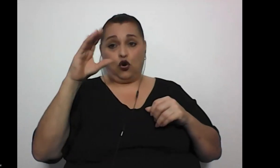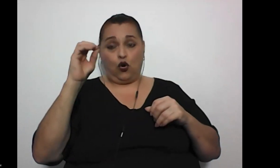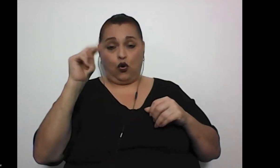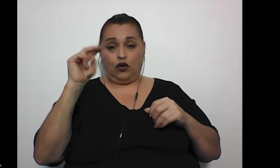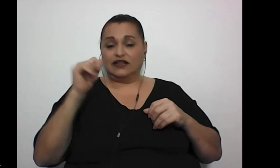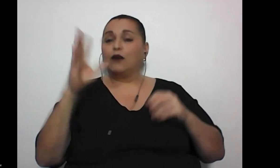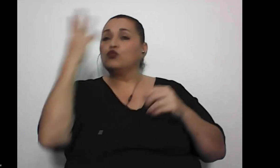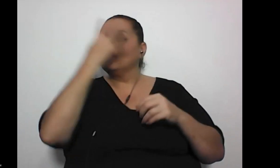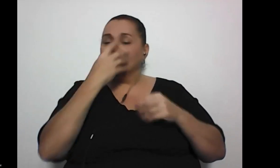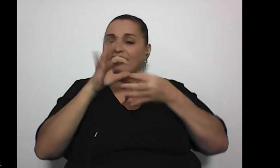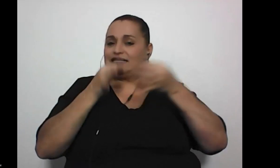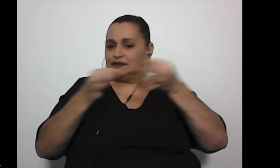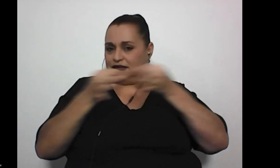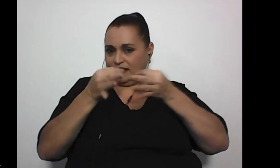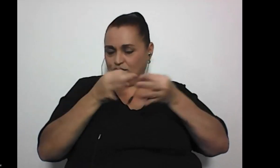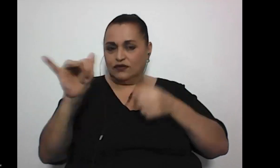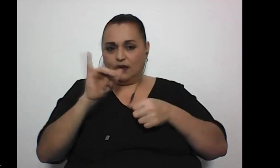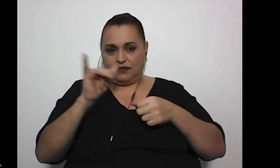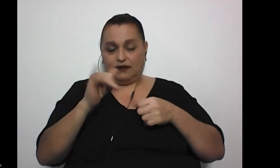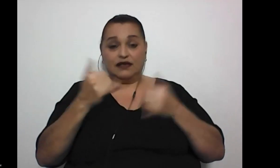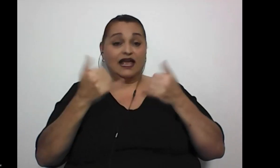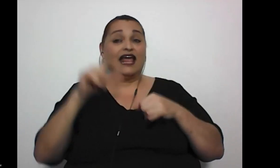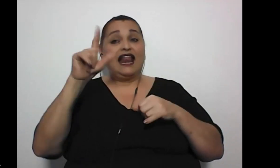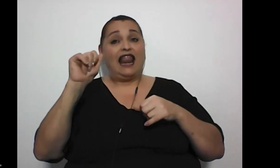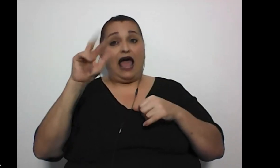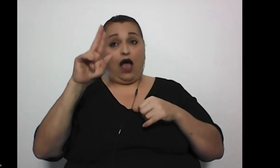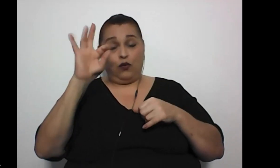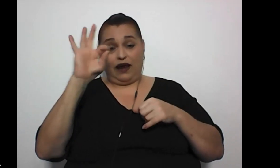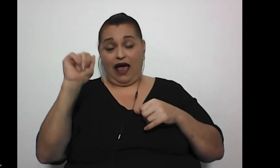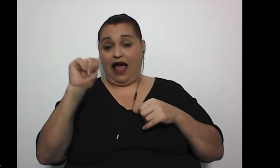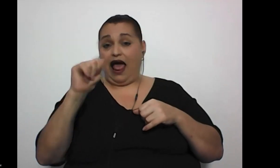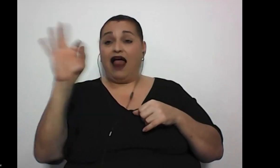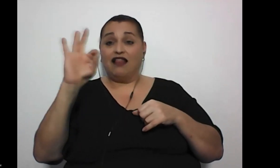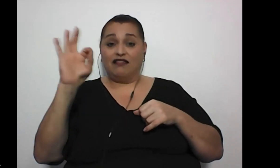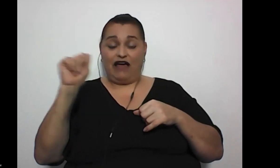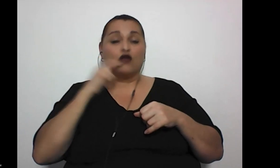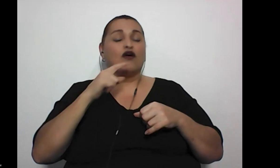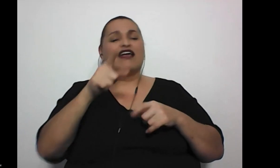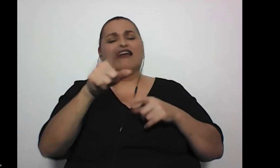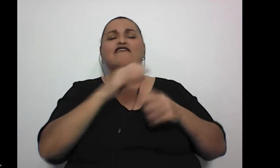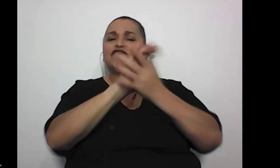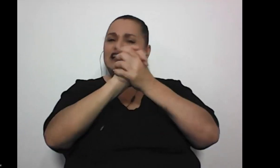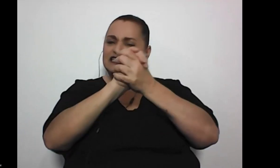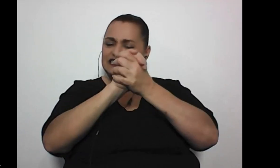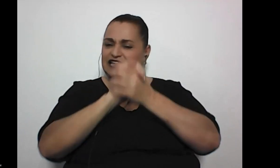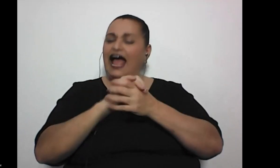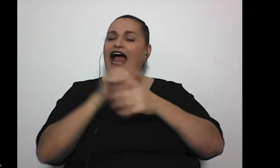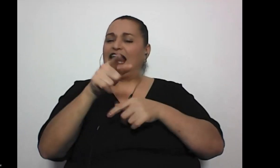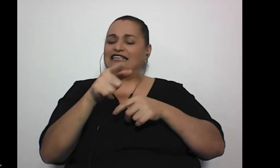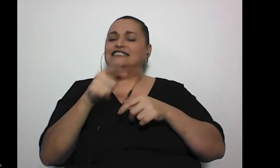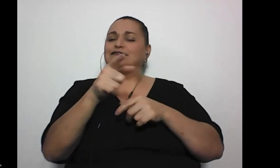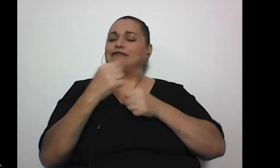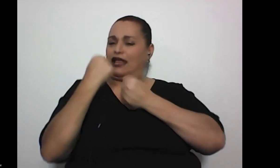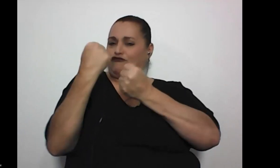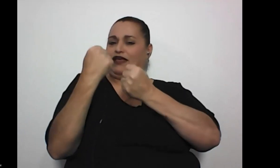la explicación también y Laura Alfaro dice que felicita a las guerreras muchas gracias a todas por sus